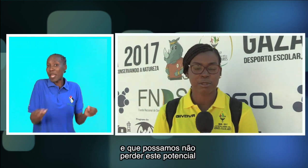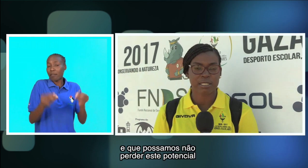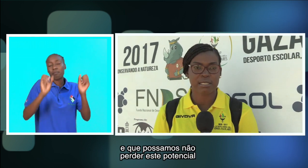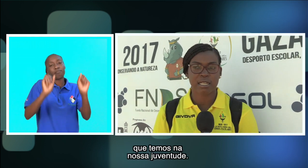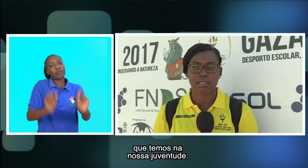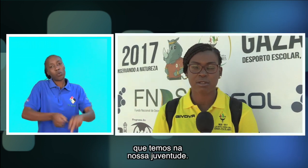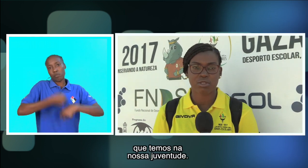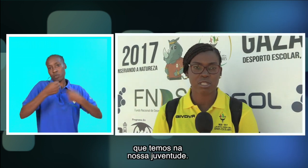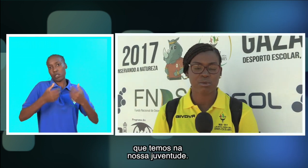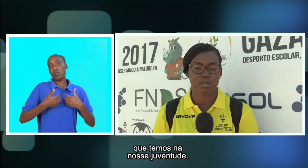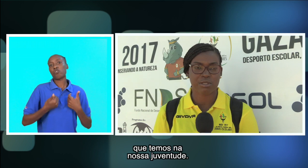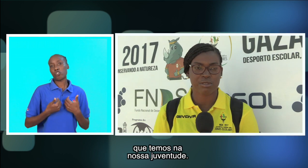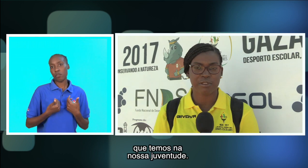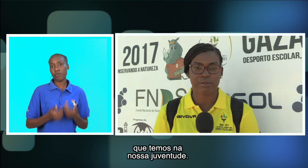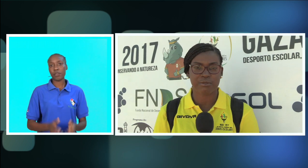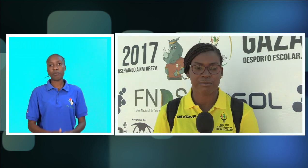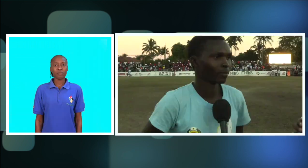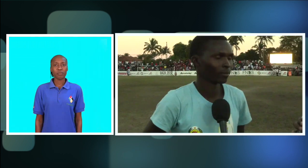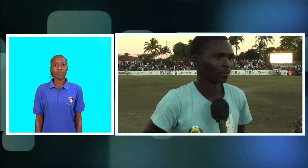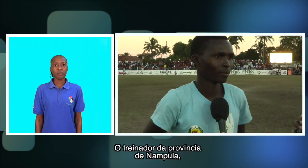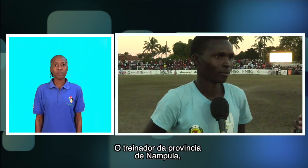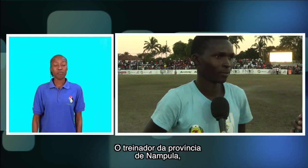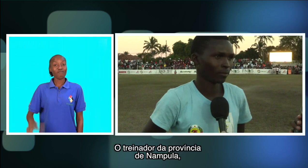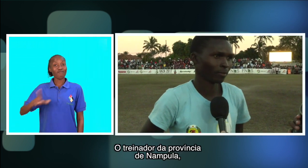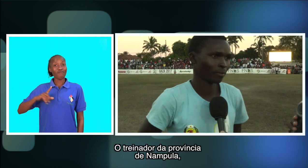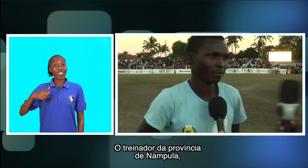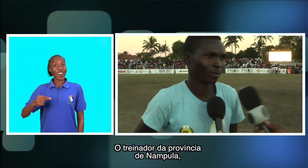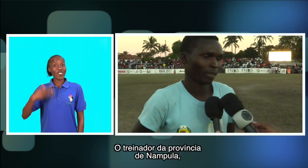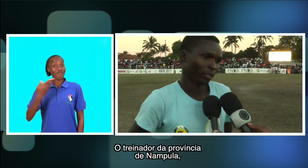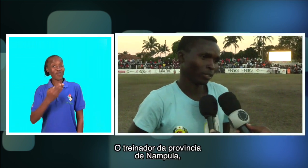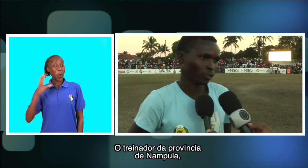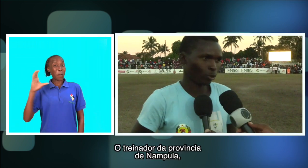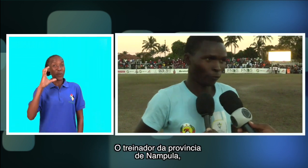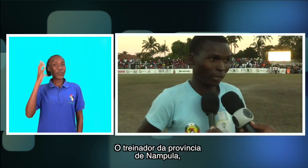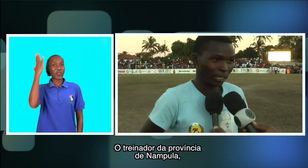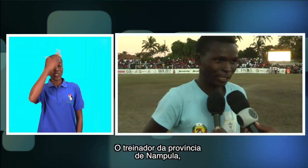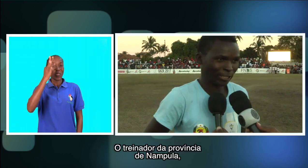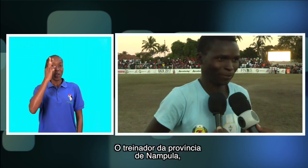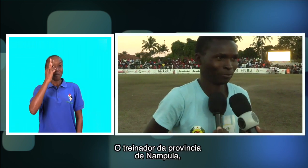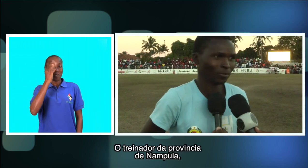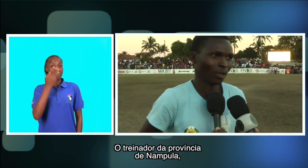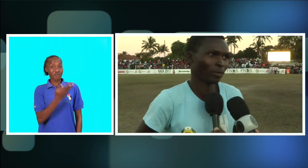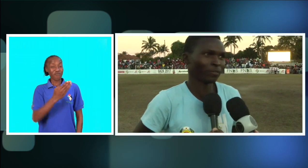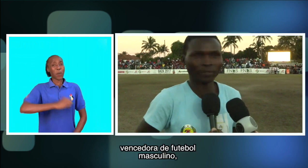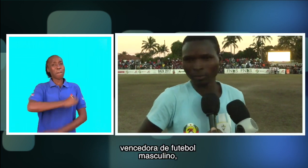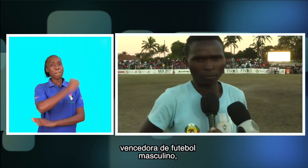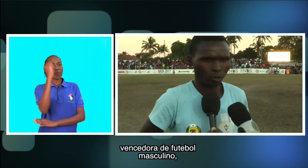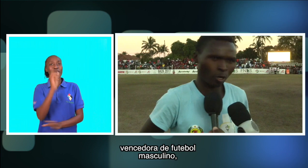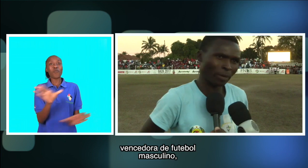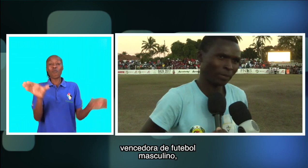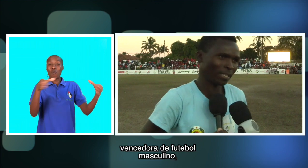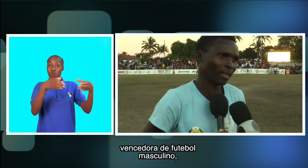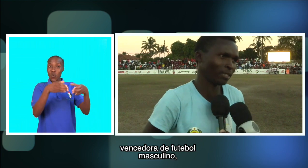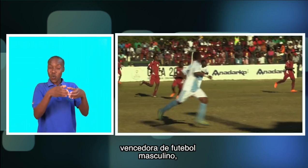potencial que nós temos na nossa juventude. O treinador da província de Inampula, vencedora do futebol